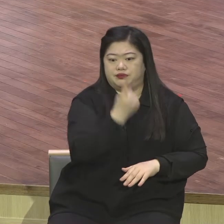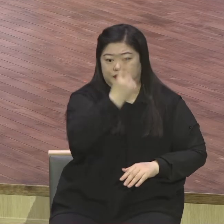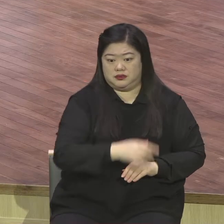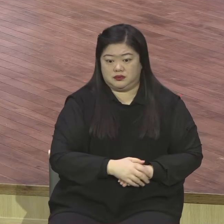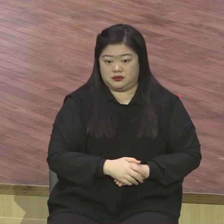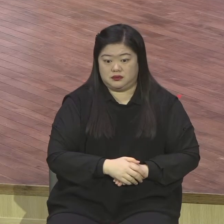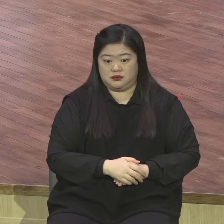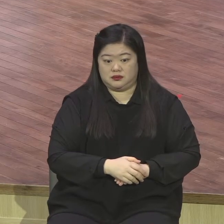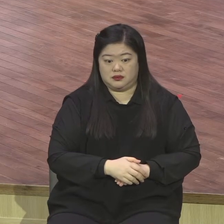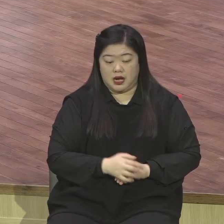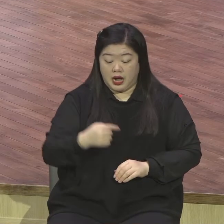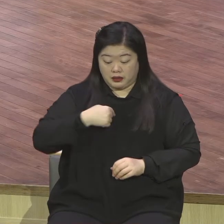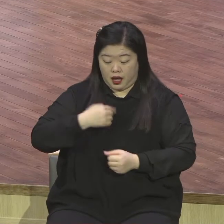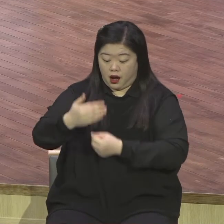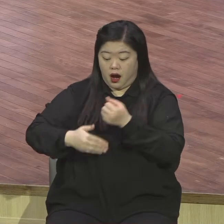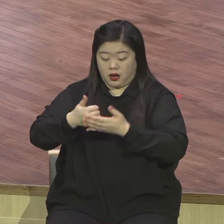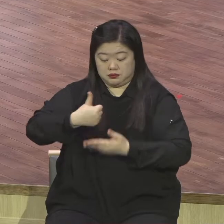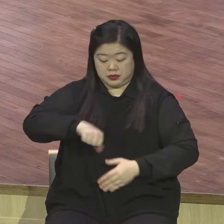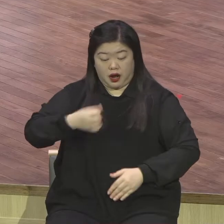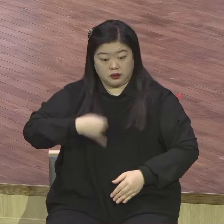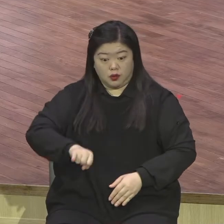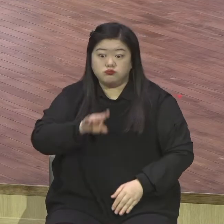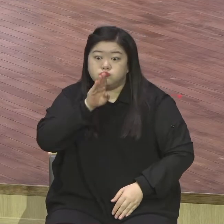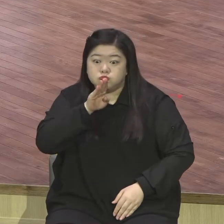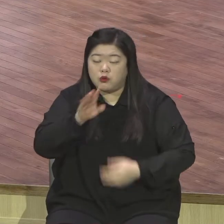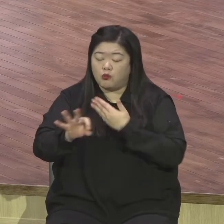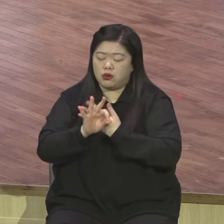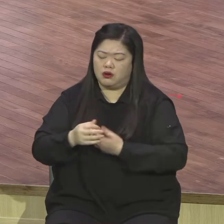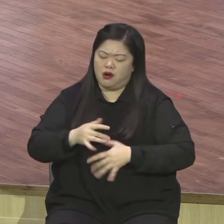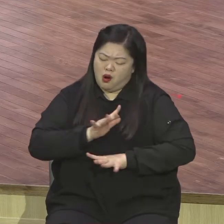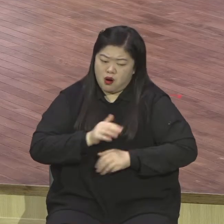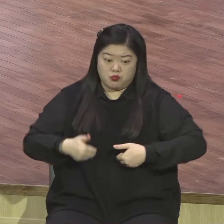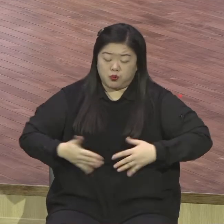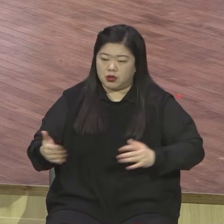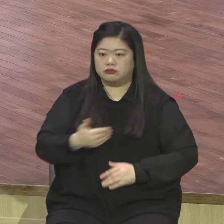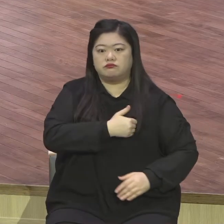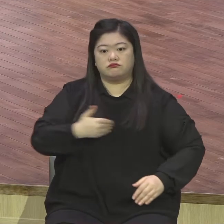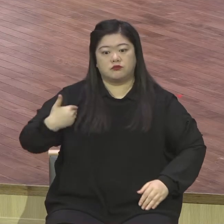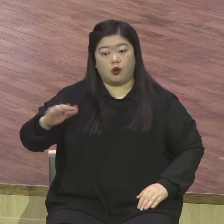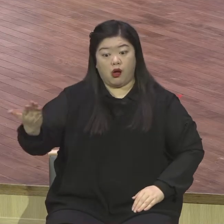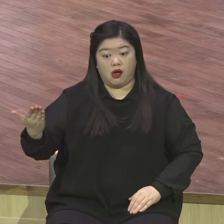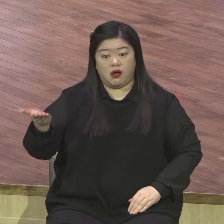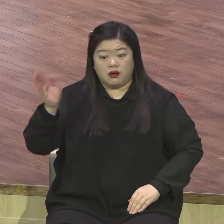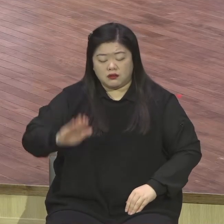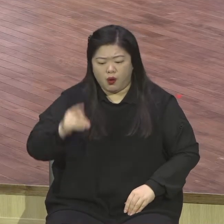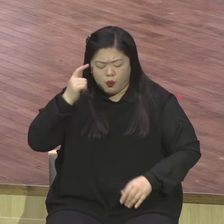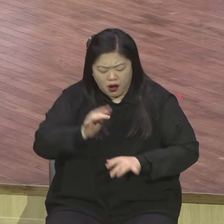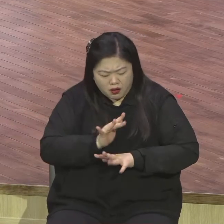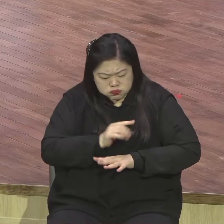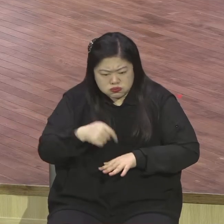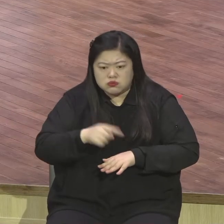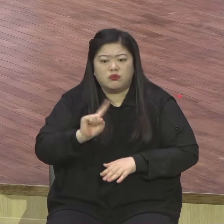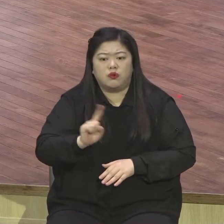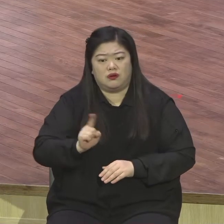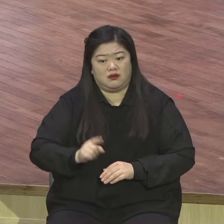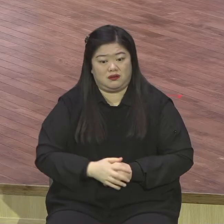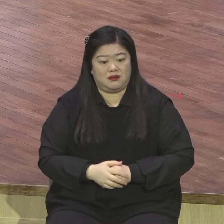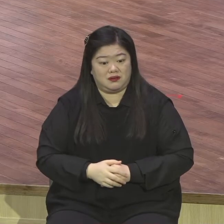권세를 누리지 못하게 잊어버리게 만들어버려 지금 우리 교회 안에 많은